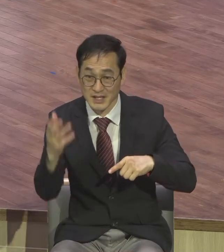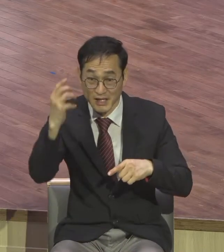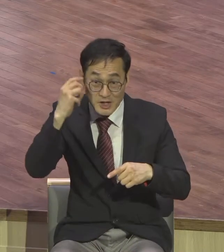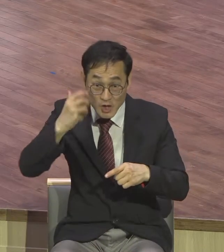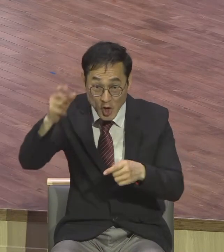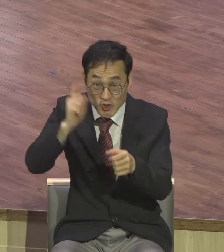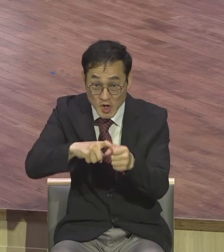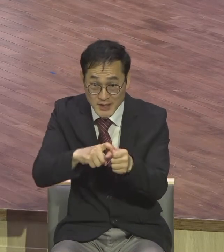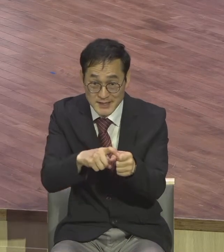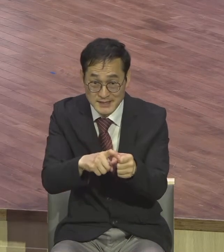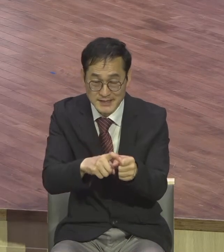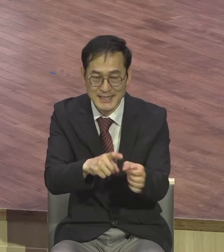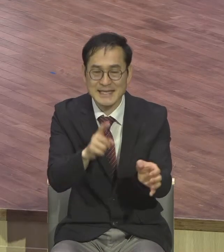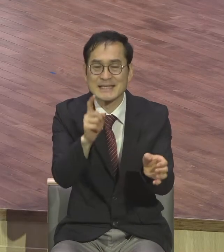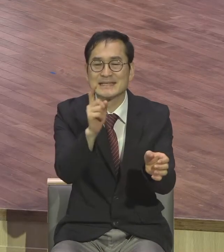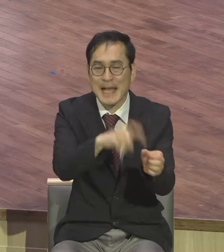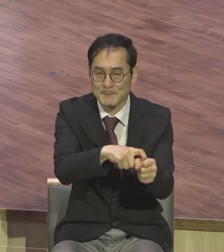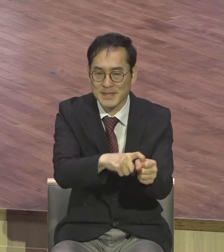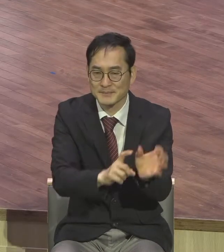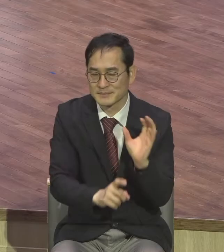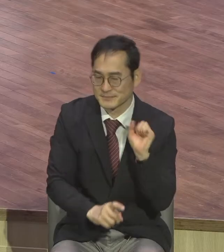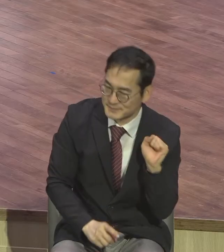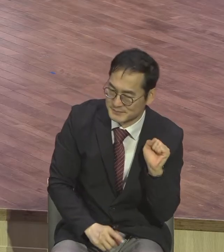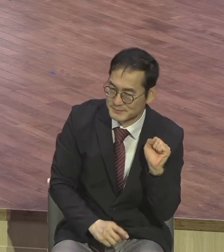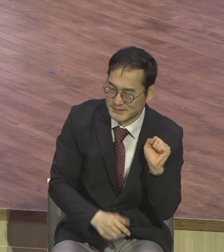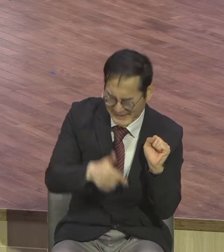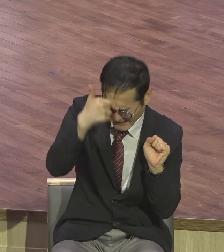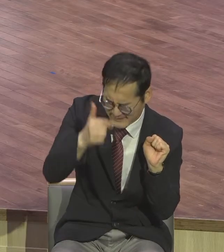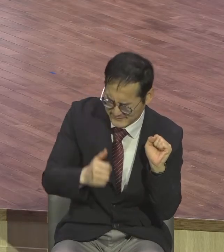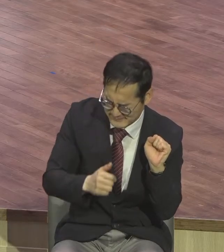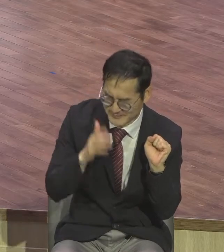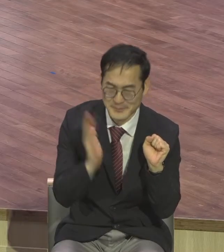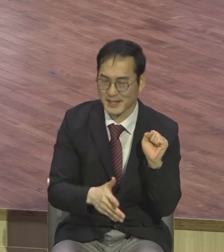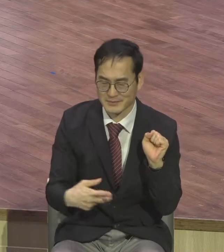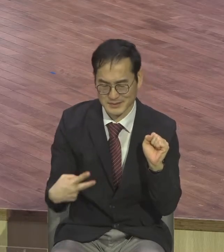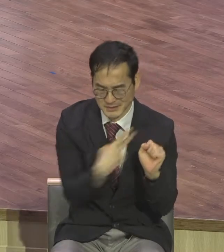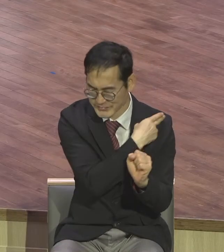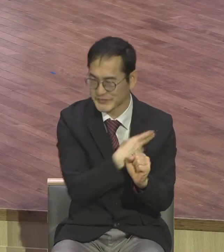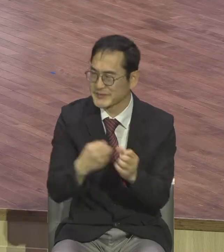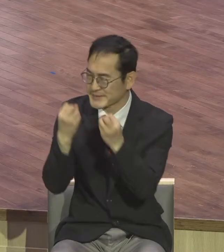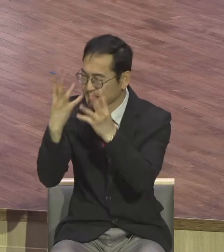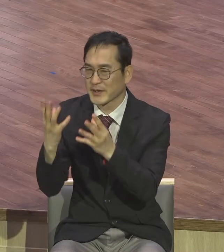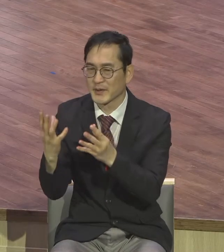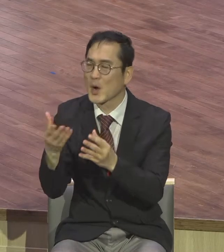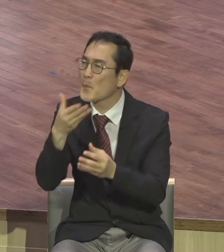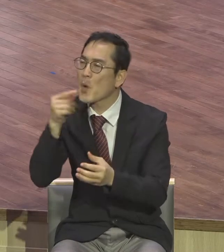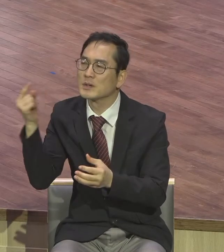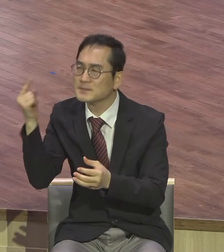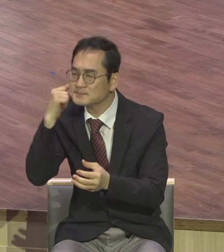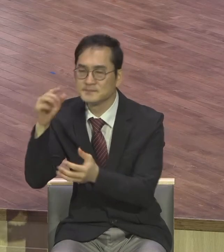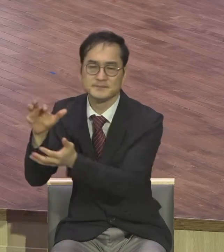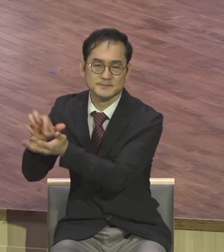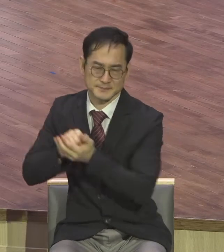빠져나오시기 바랍니다 영적 잠김 상태에 완전히 빠져나오 아직도 남아있는 예탈이 있어요 그래서